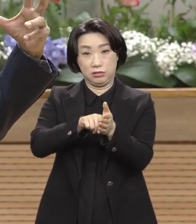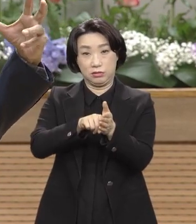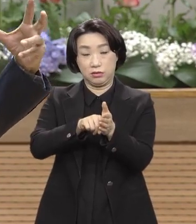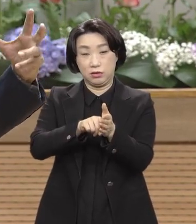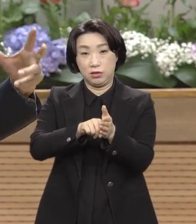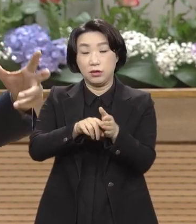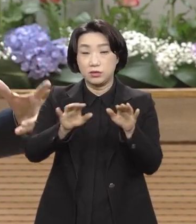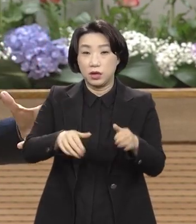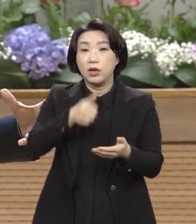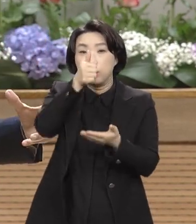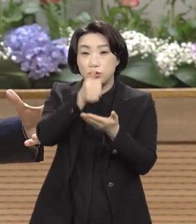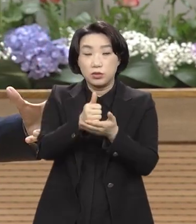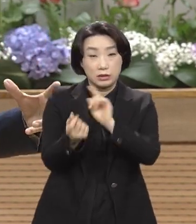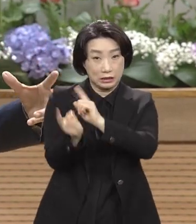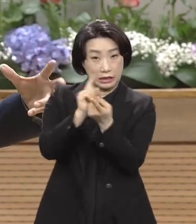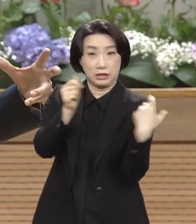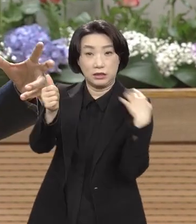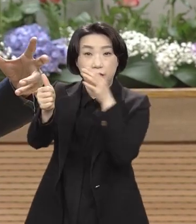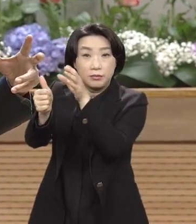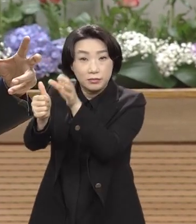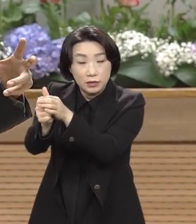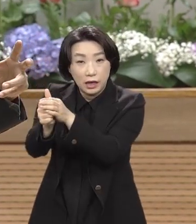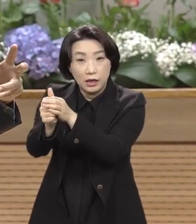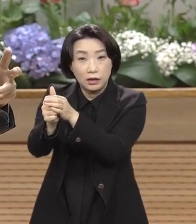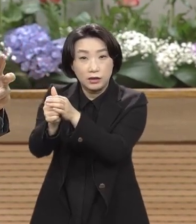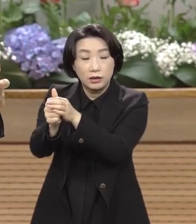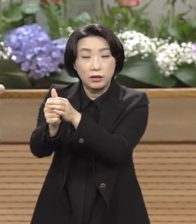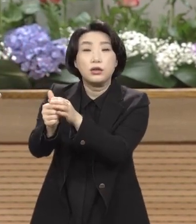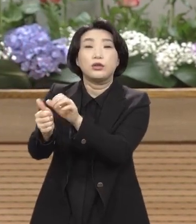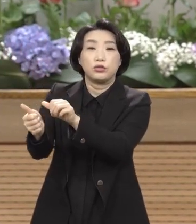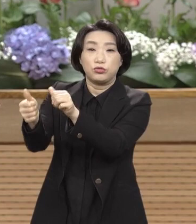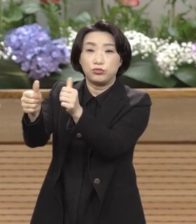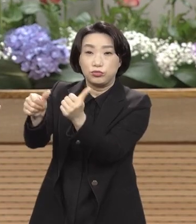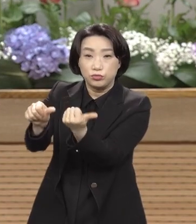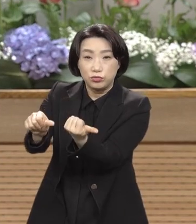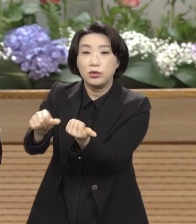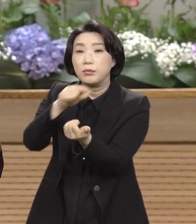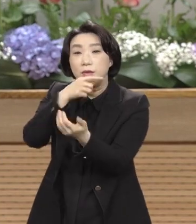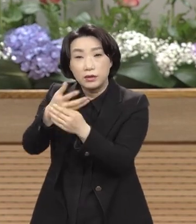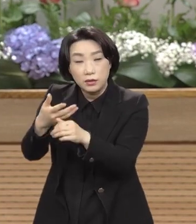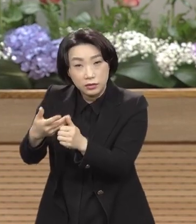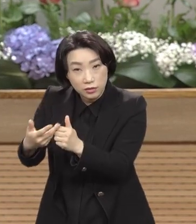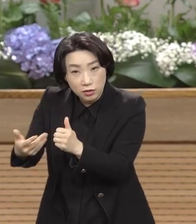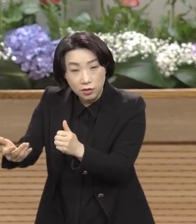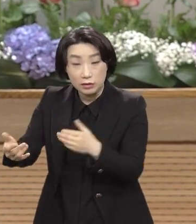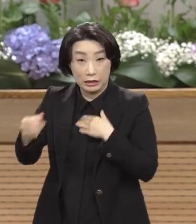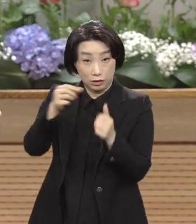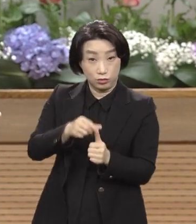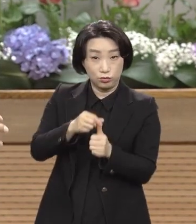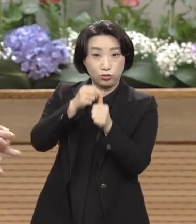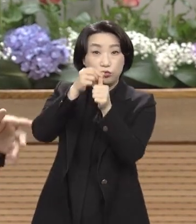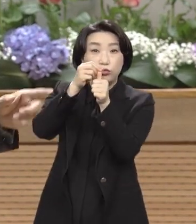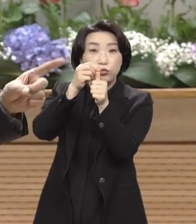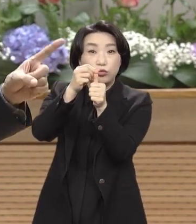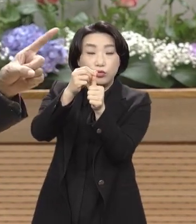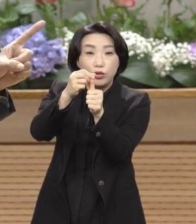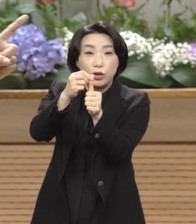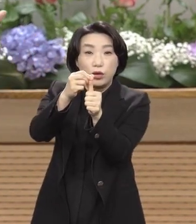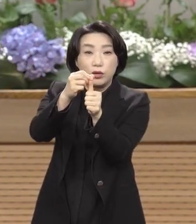담당하고 대신 죽어 피 흘려 나를 구원하신 나를